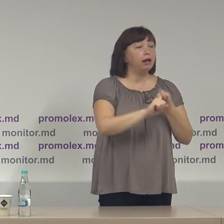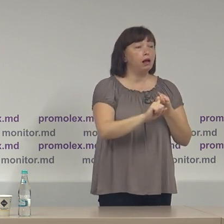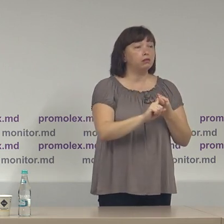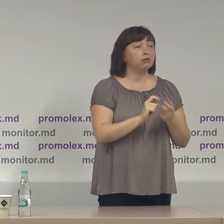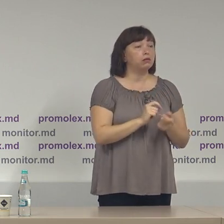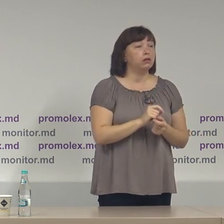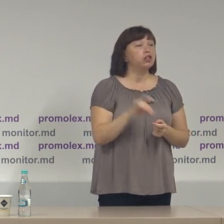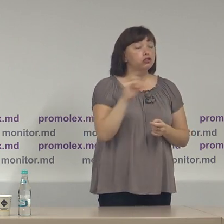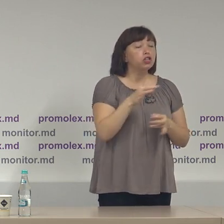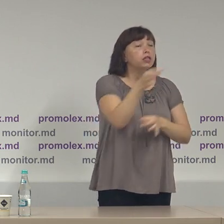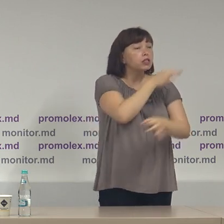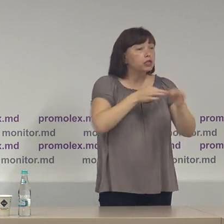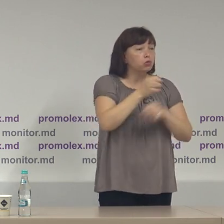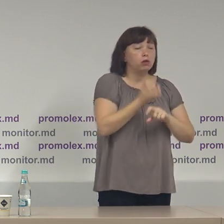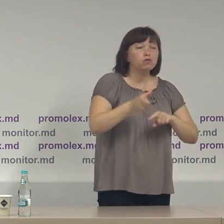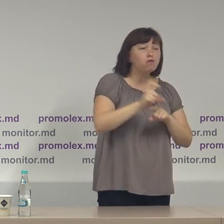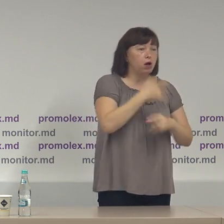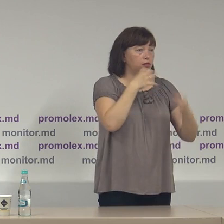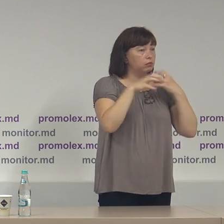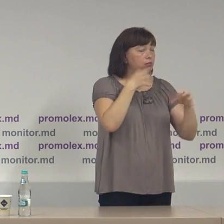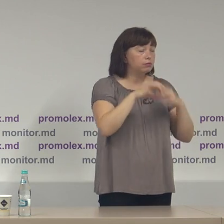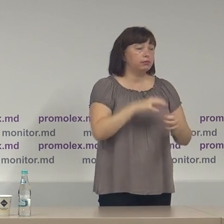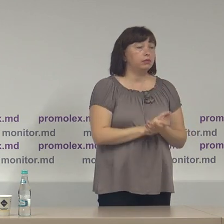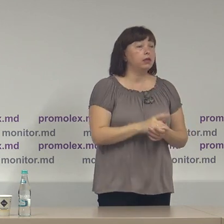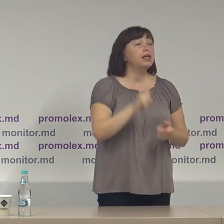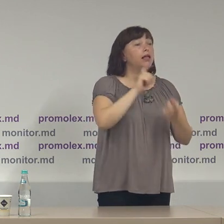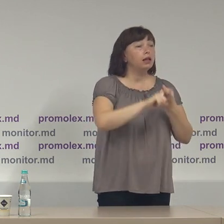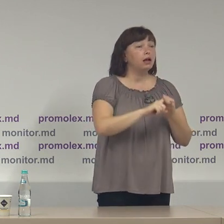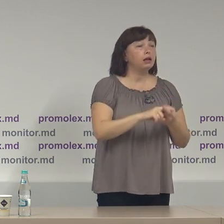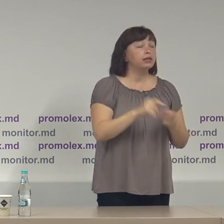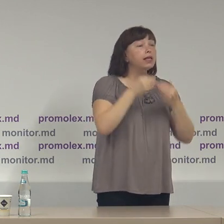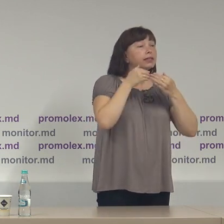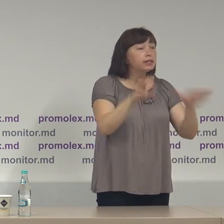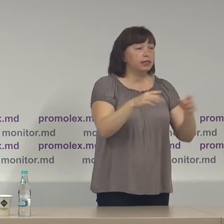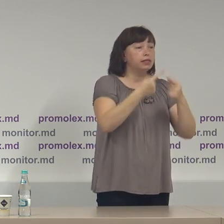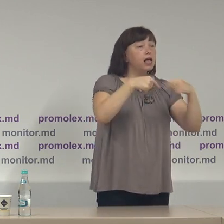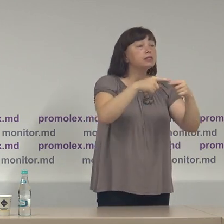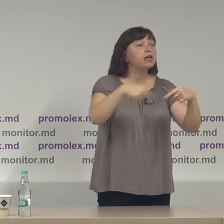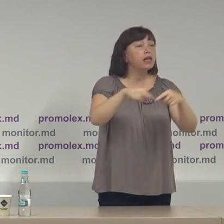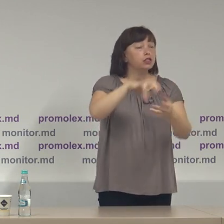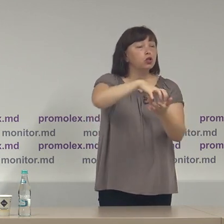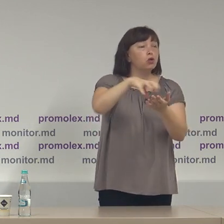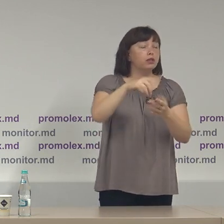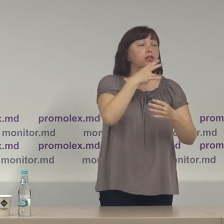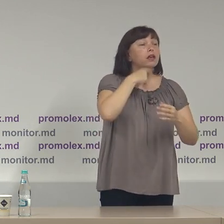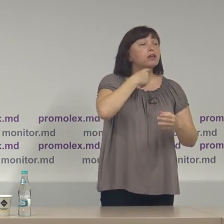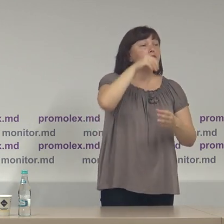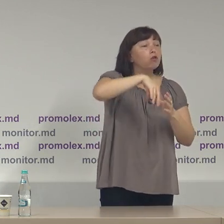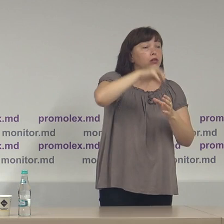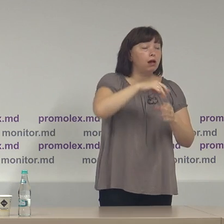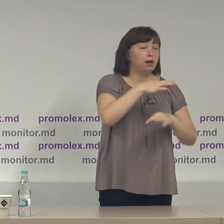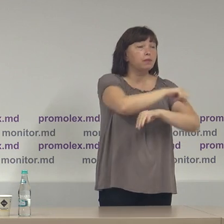și discutat foarte aprins în ultima perioadă de vreme ține de deschiderea secțiilor de votare peste votarele țării,